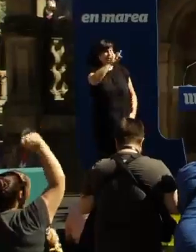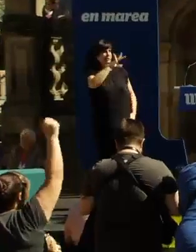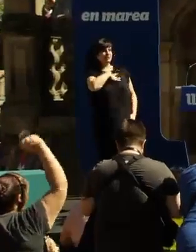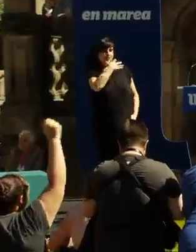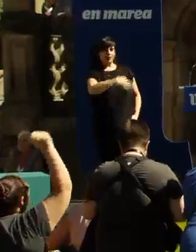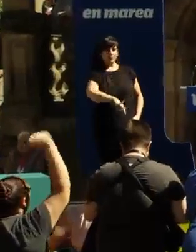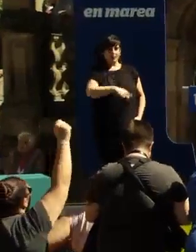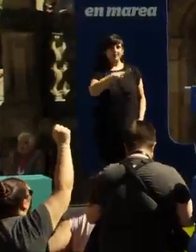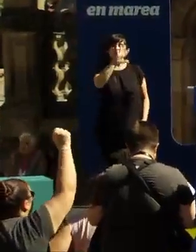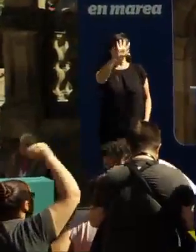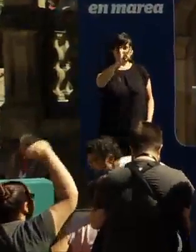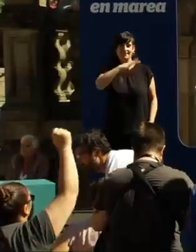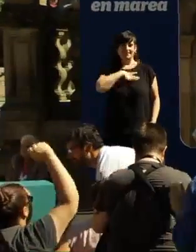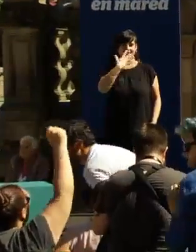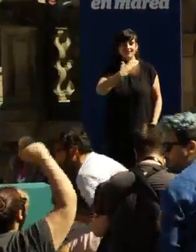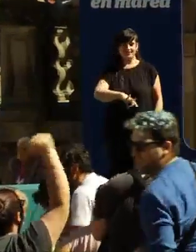¡Puede!